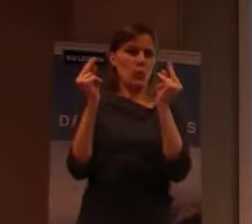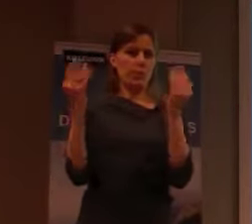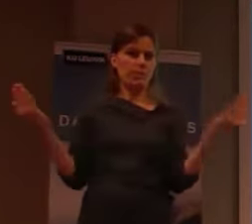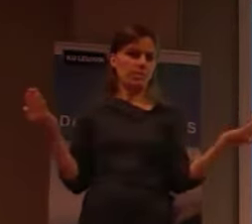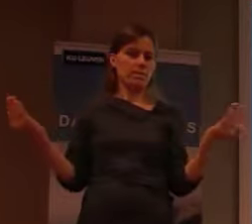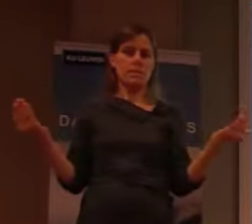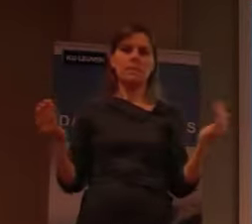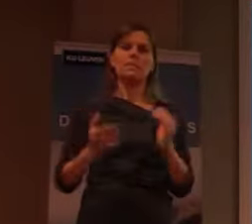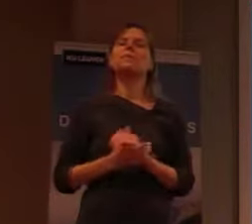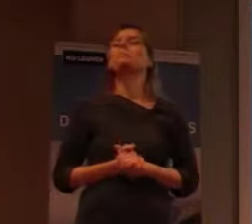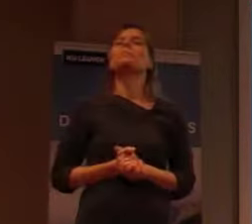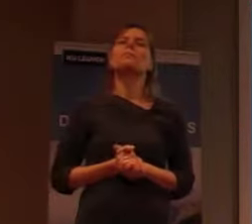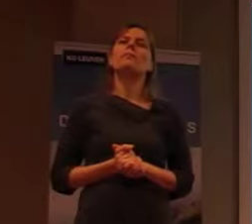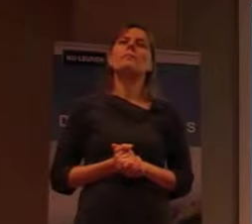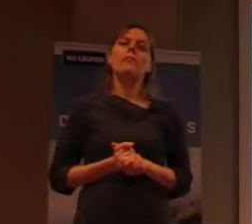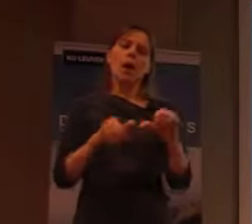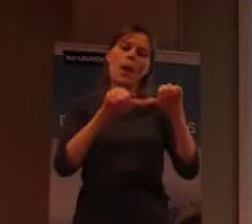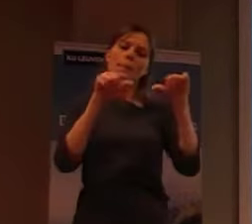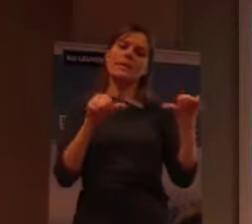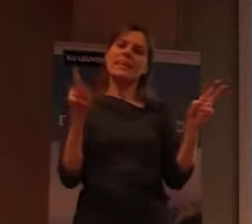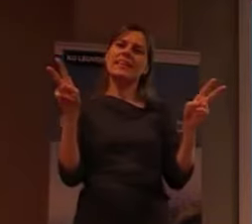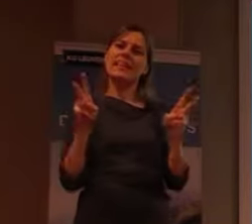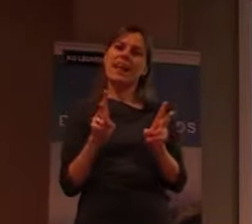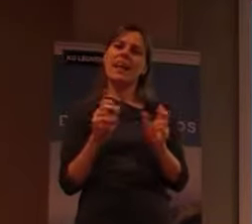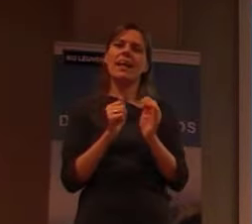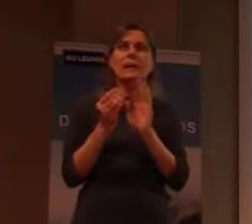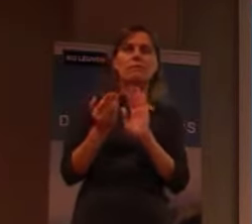ik ga beginnen met een kleine rondleiding.